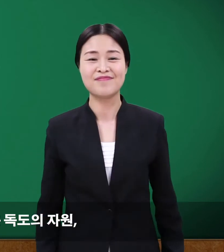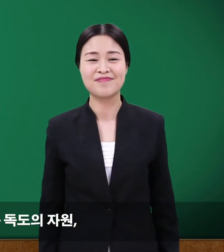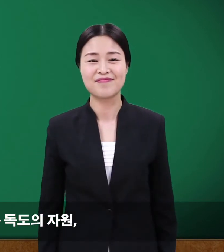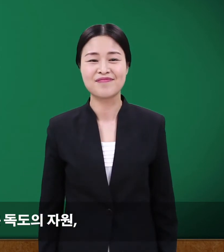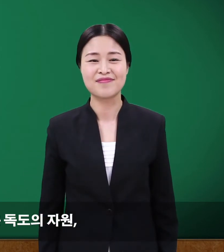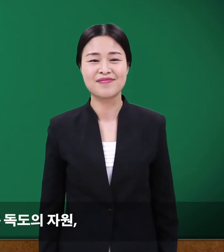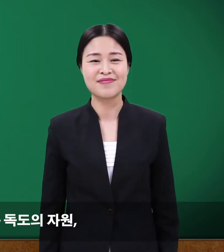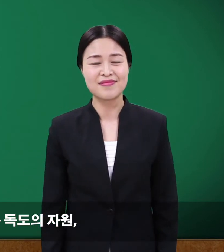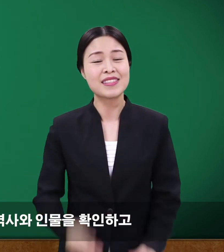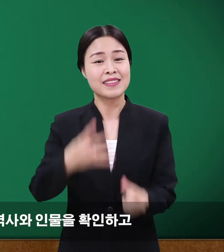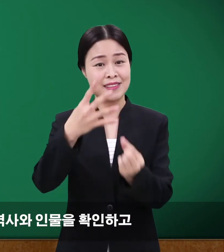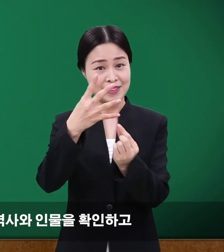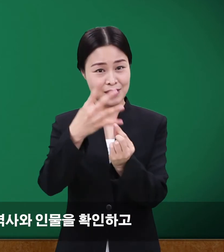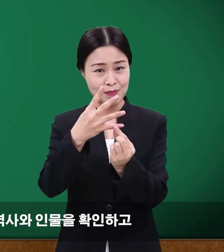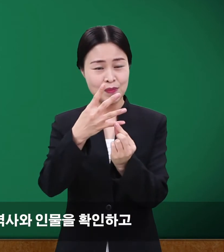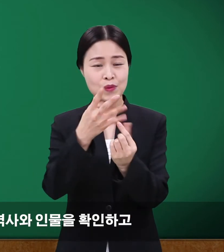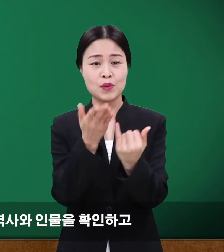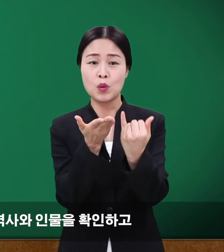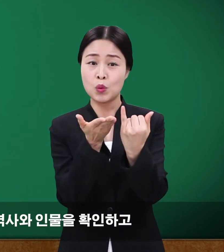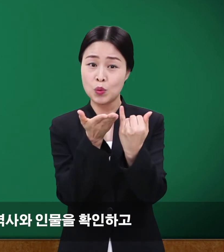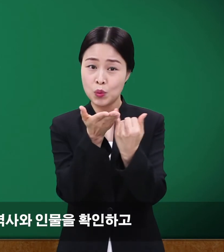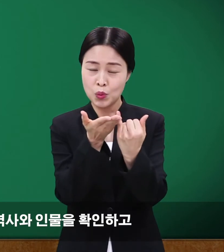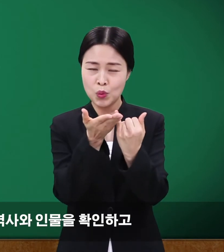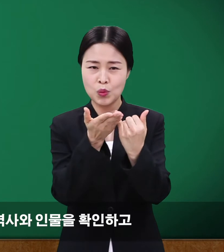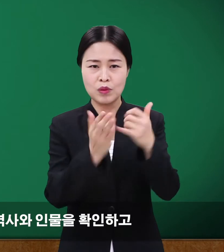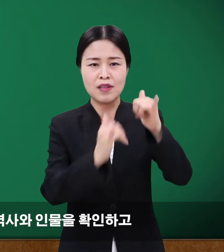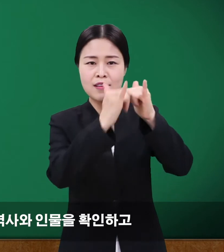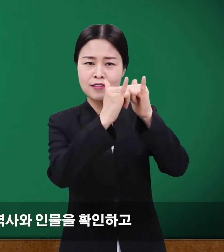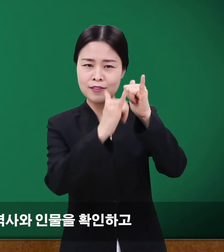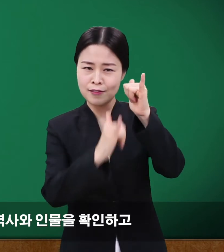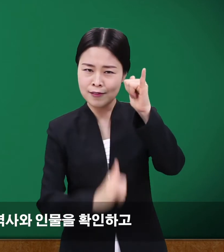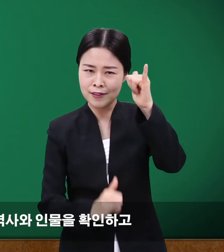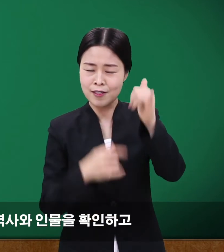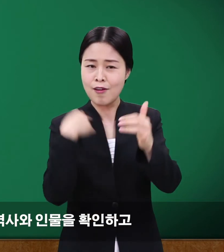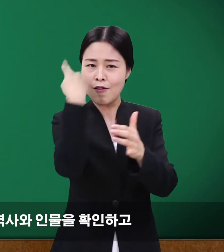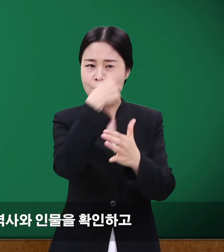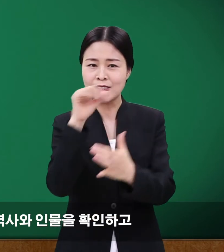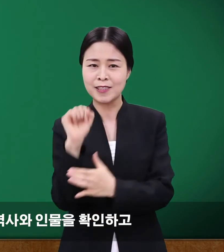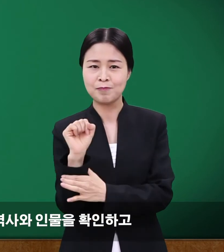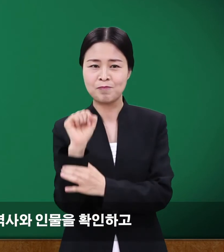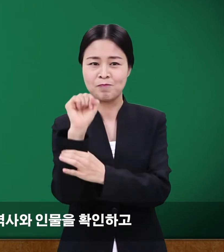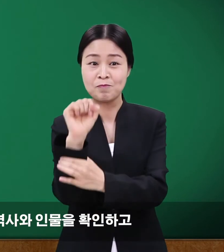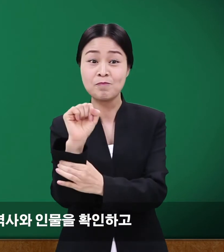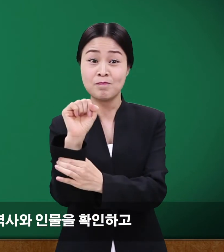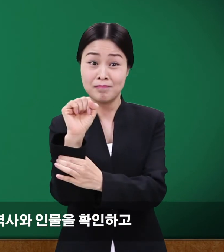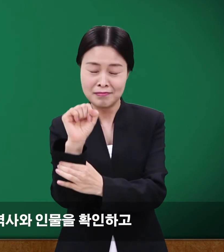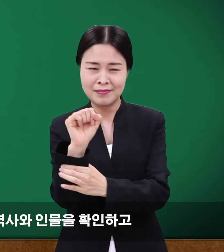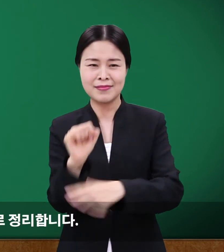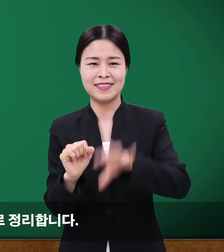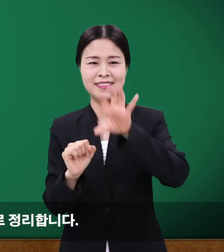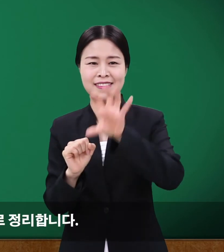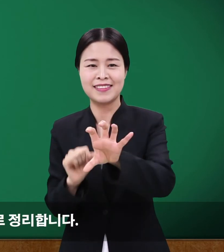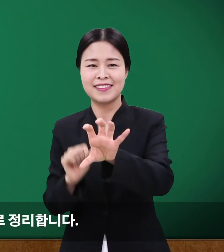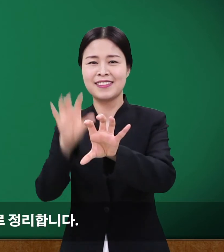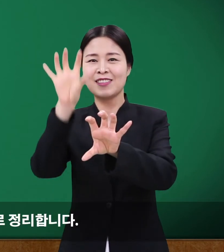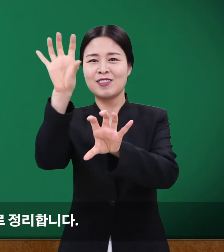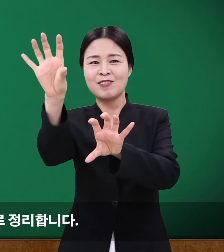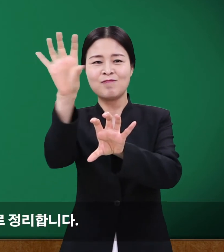4단원에서 배운 독도의 역사와 인물을 확인하고 비주얼